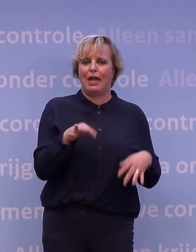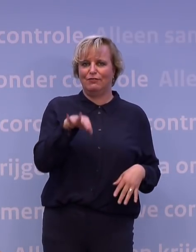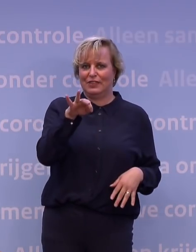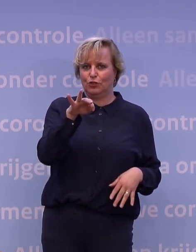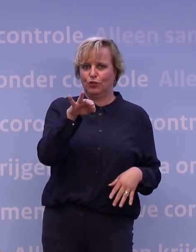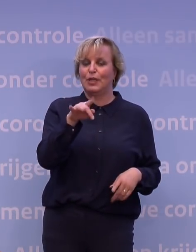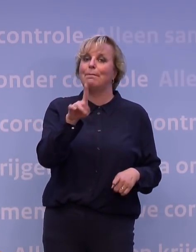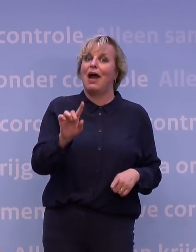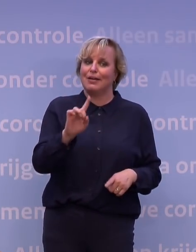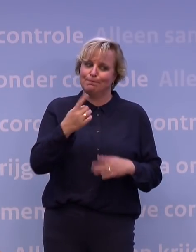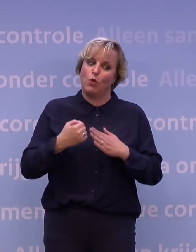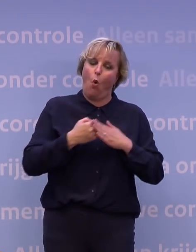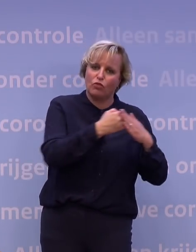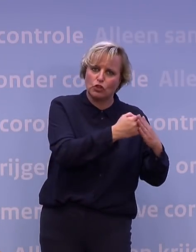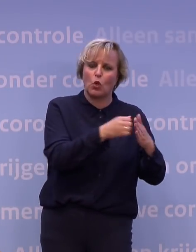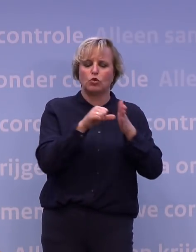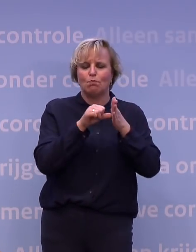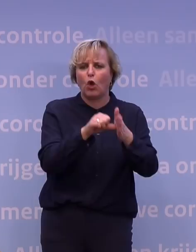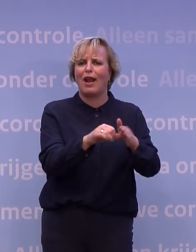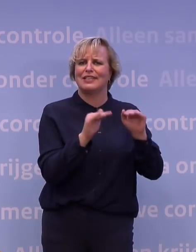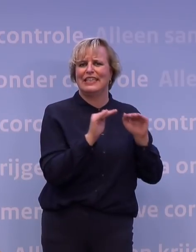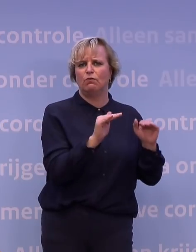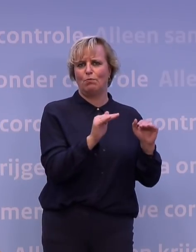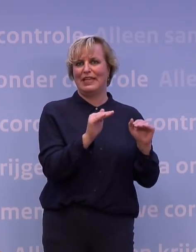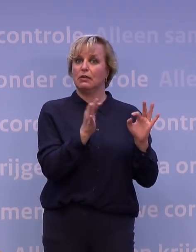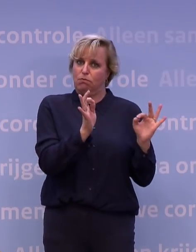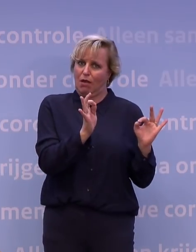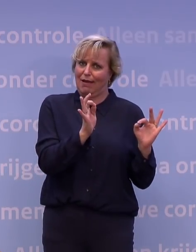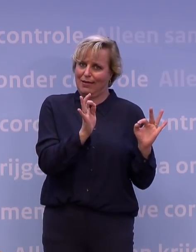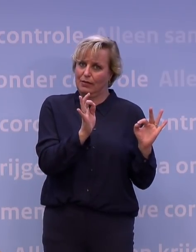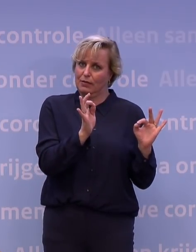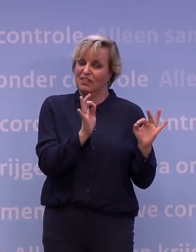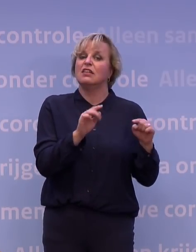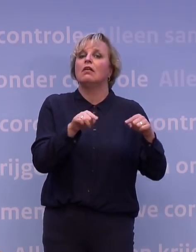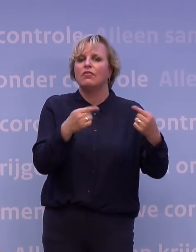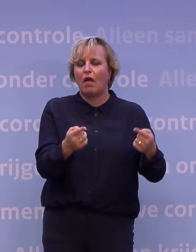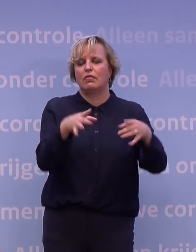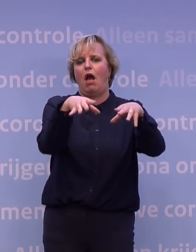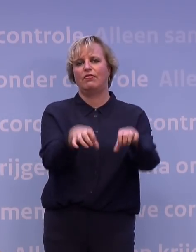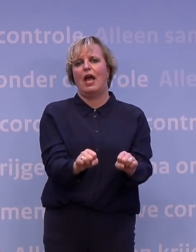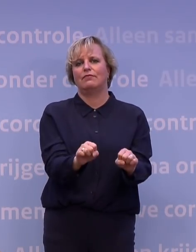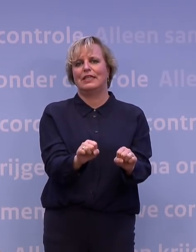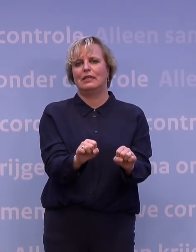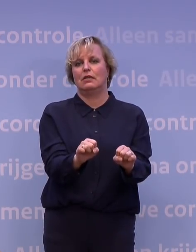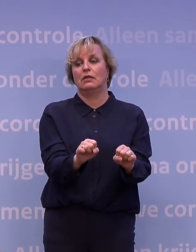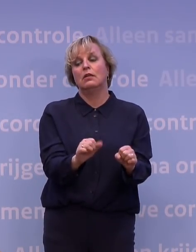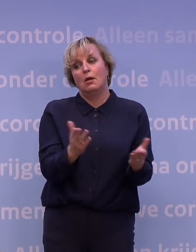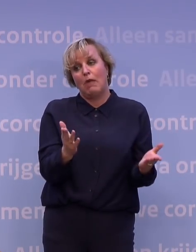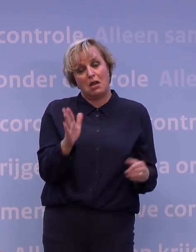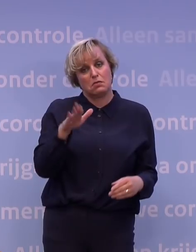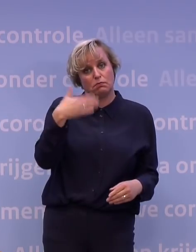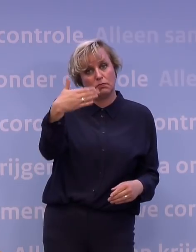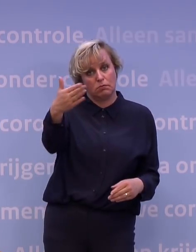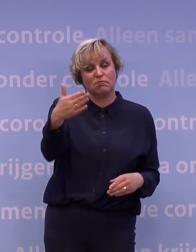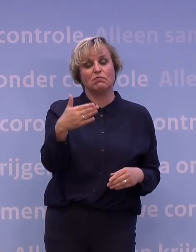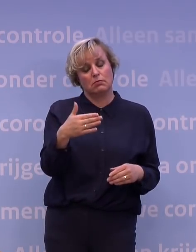kwestie van goed ondersteunen, goed begeleiden, goed informeren, en daarna de handhaving als last resort. Maar ik sluit hem niet uit. We zijn hem op dit